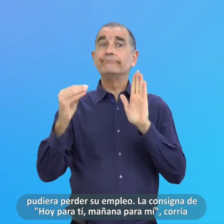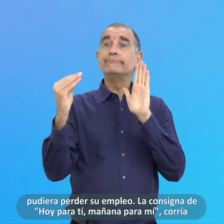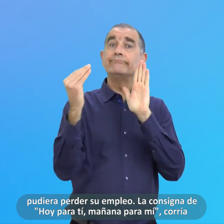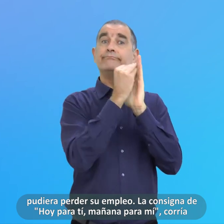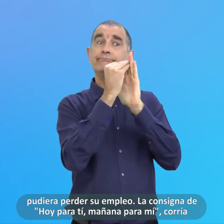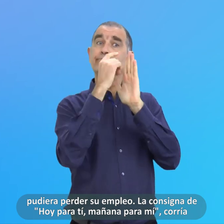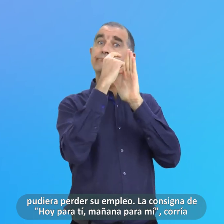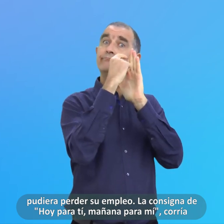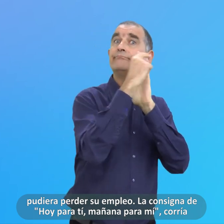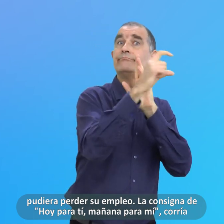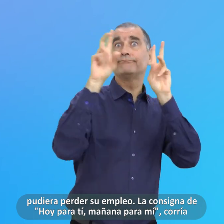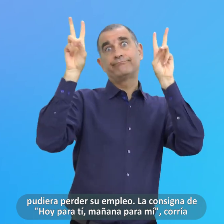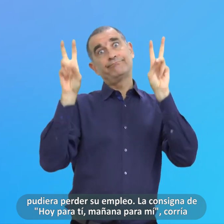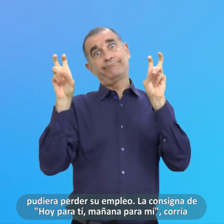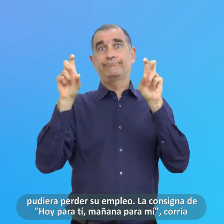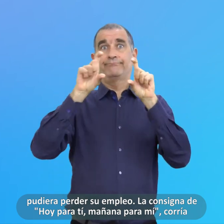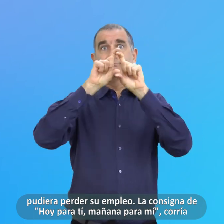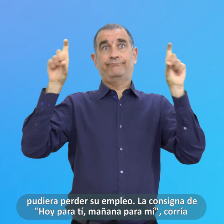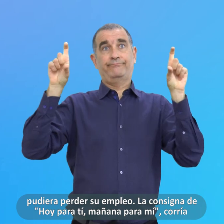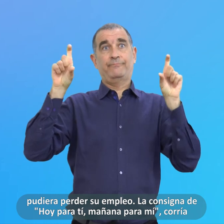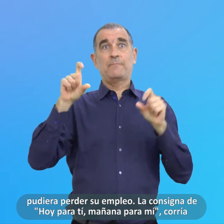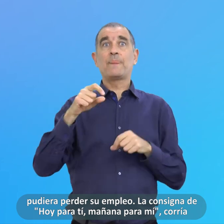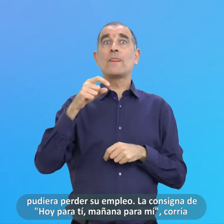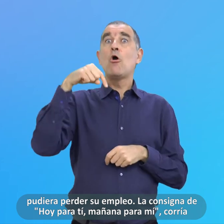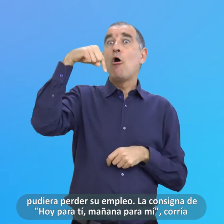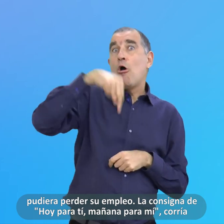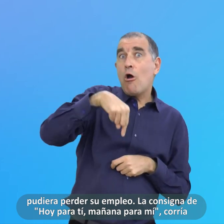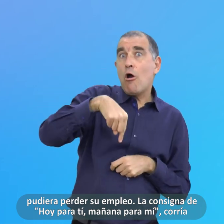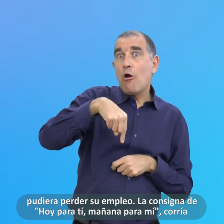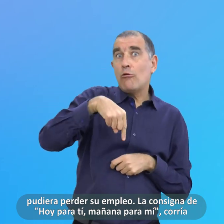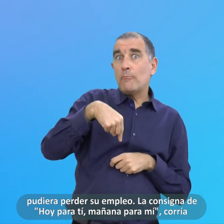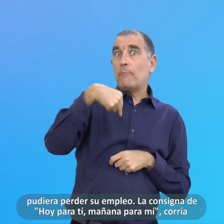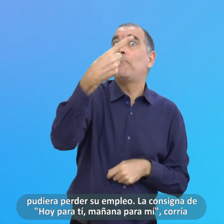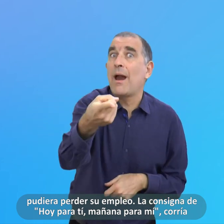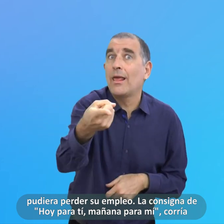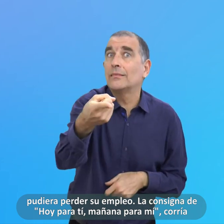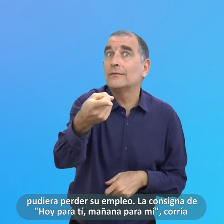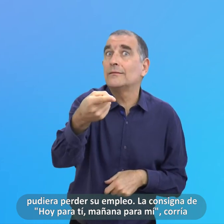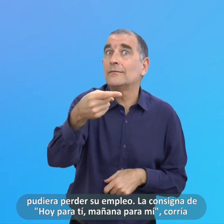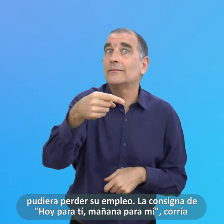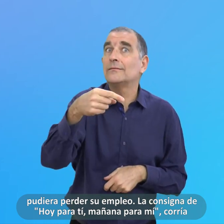La Consigna De Hoy Para Ti Mañana Para Mi